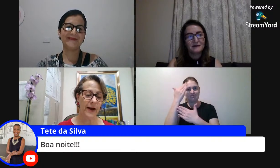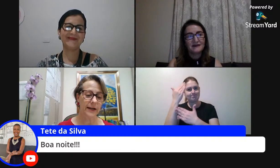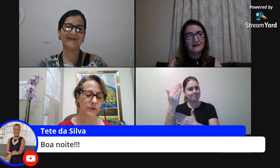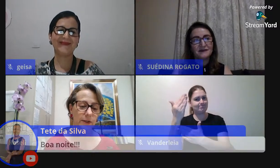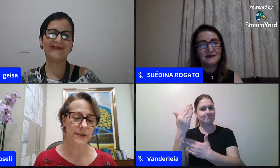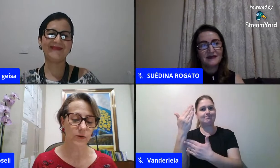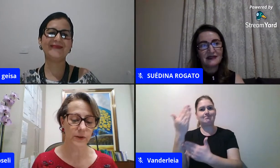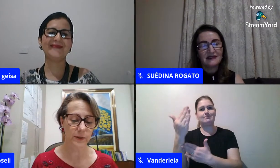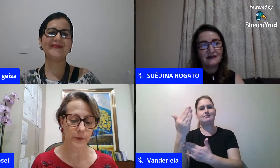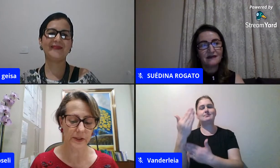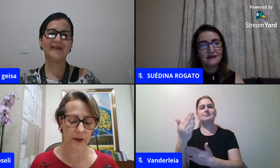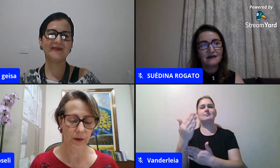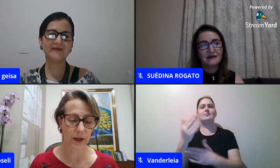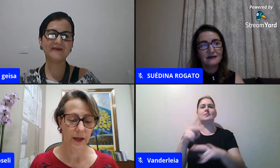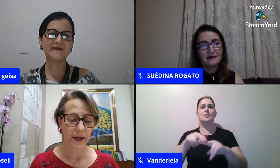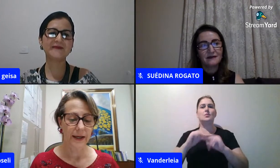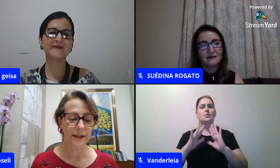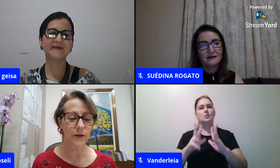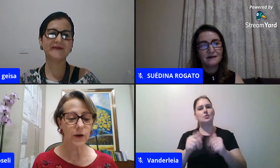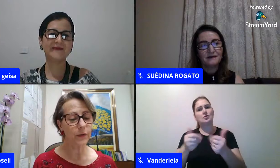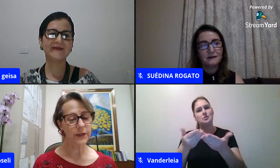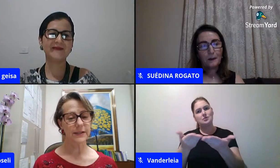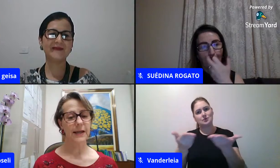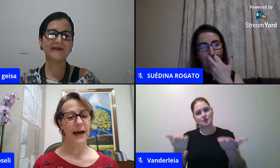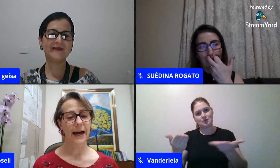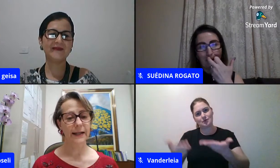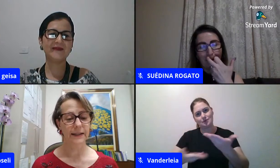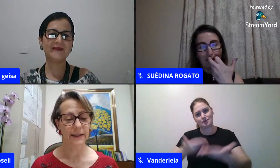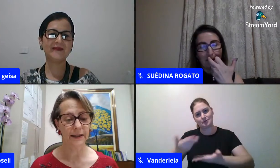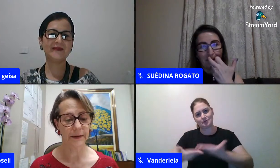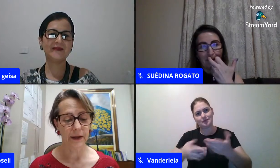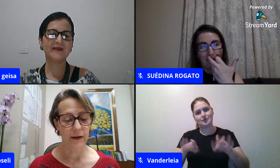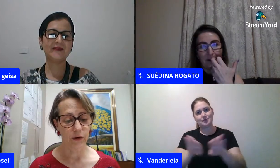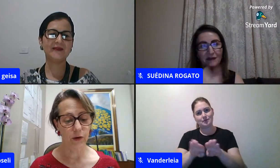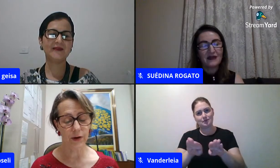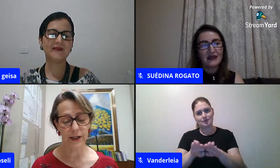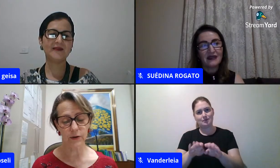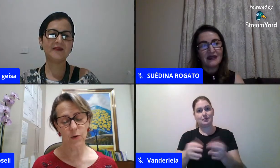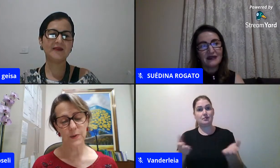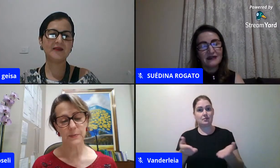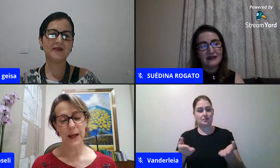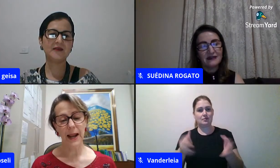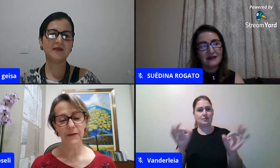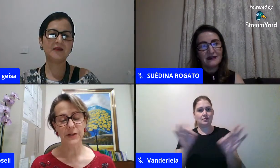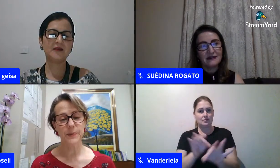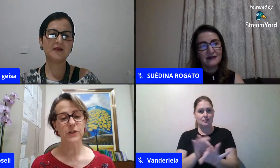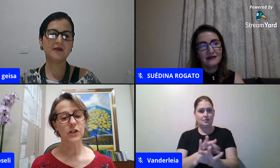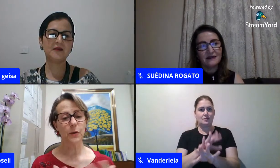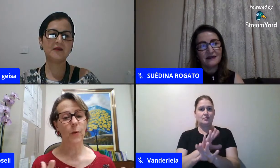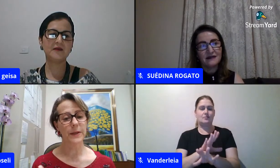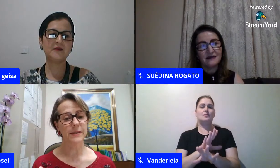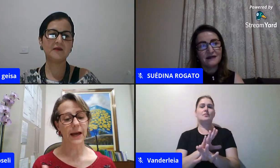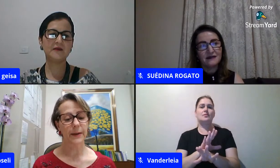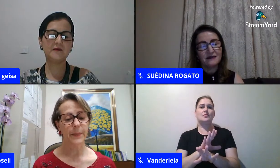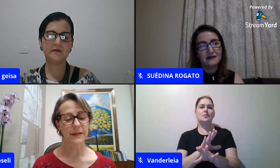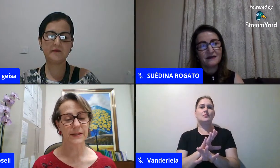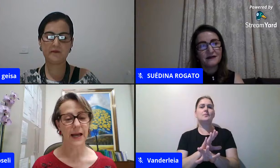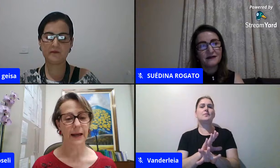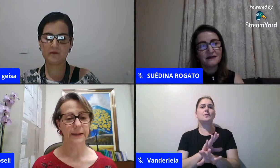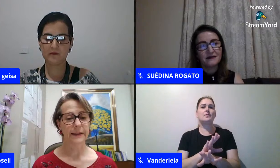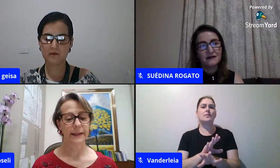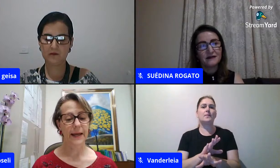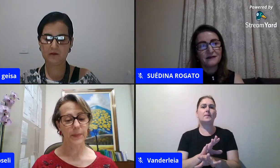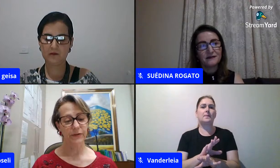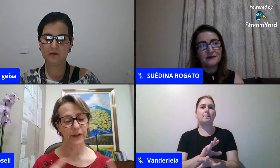essa fala toda essa contribuição então eu vou encerrar aqui colocando algumas palavras para a gente começar a